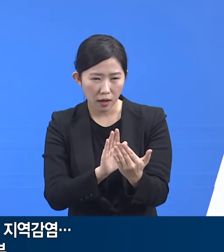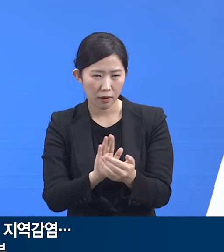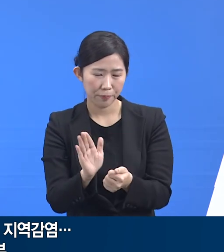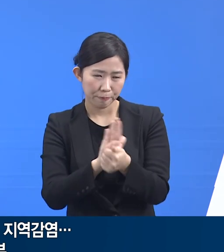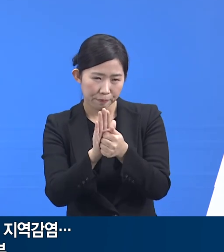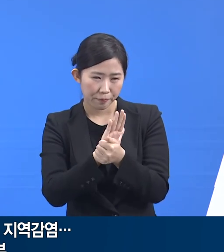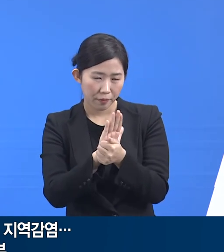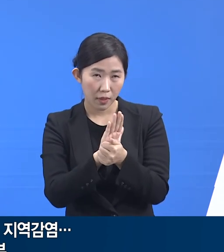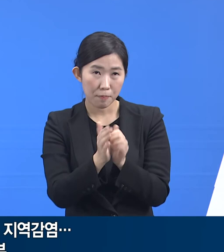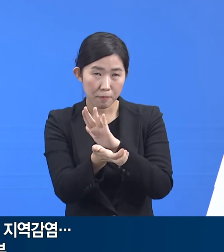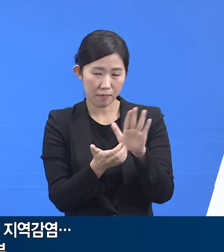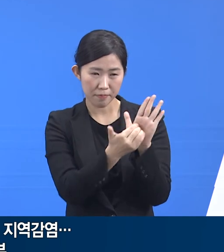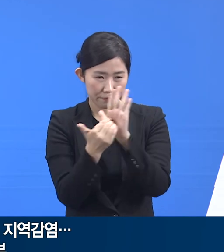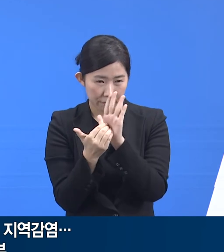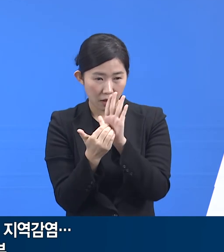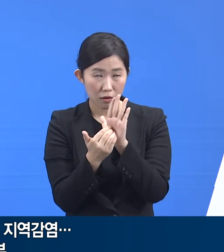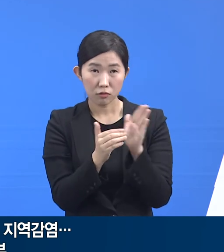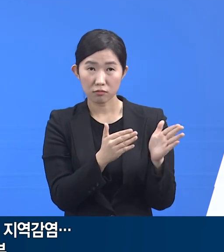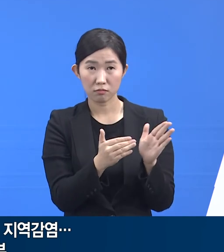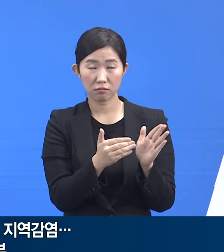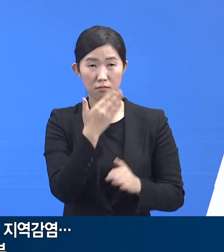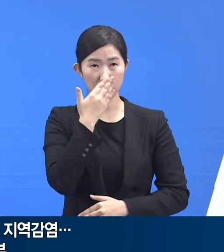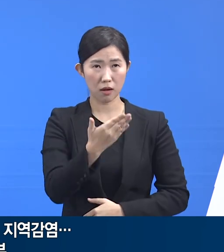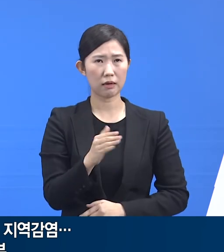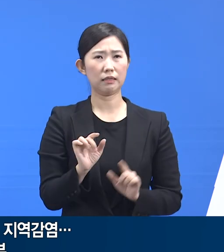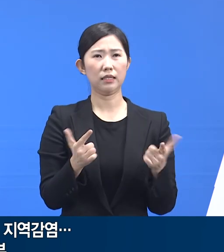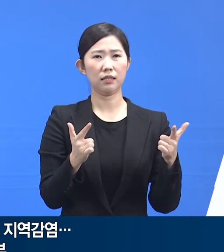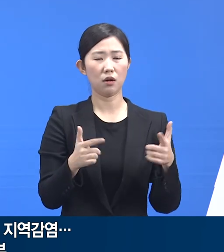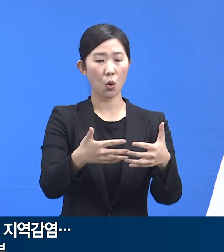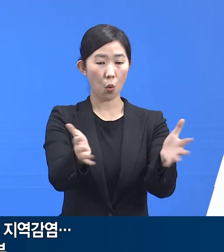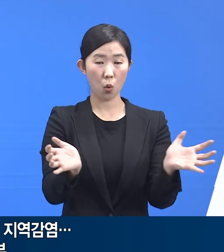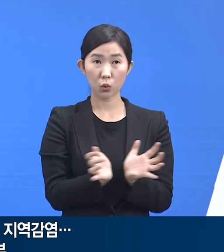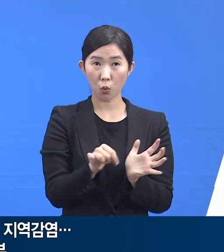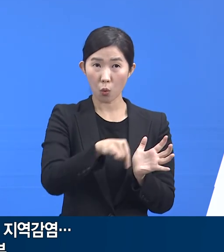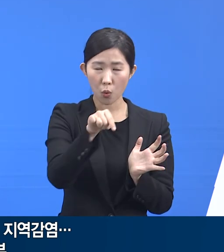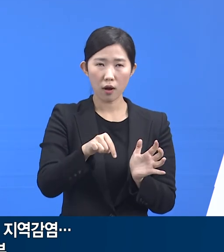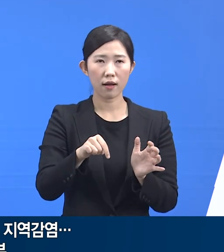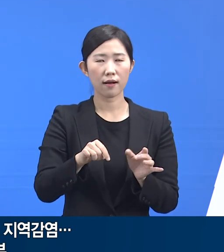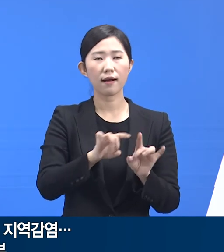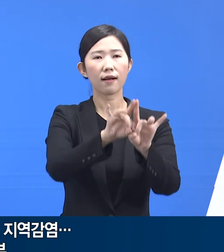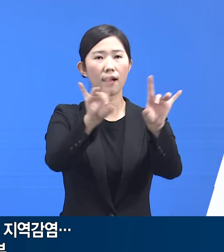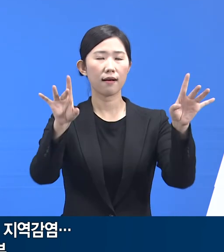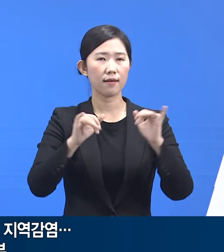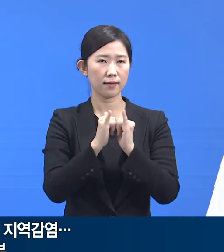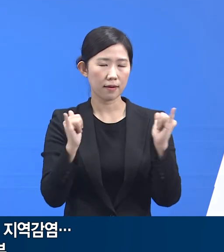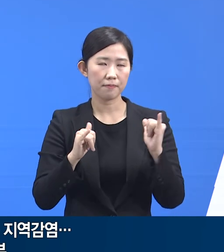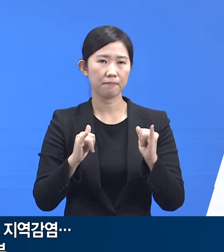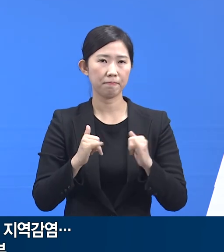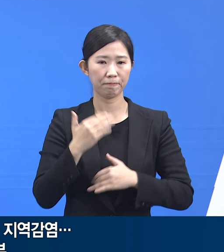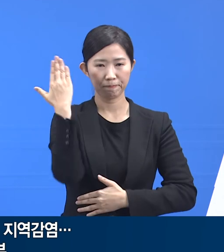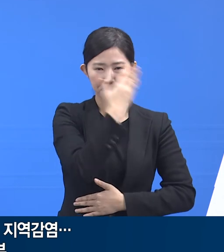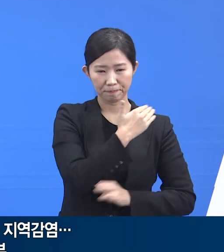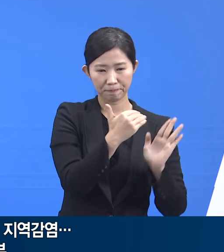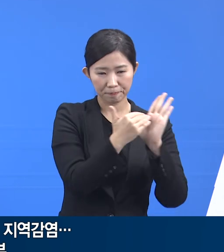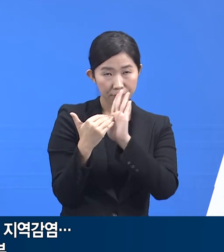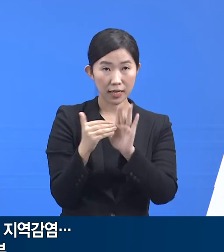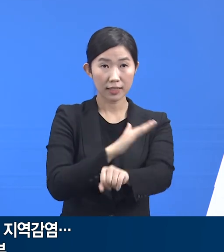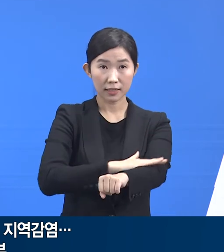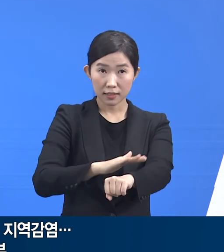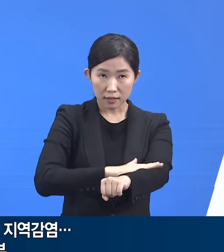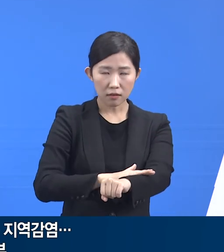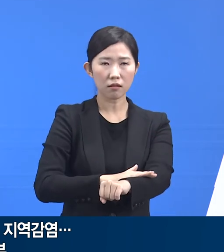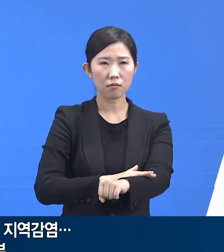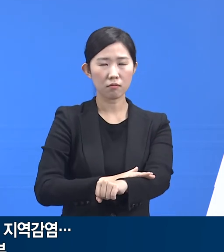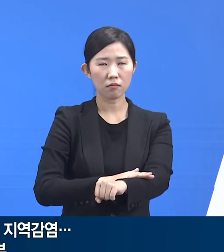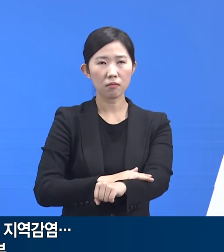지킬 수 있는 것이 아닙니다. 공동체를 이루고 있는 개인 모드의 방역수칙 준수가 있어야만 완벽한 방역시스템을